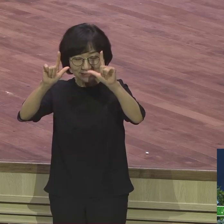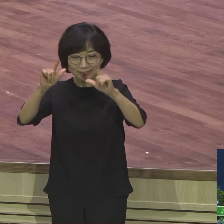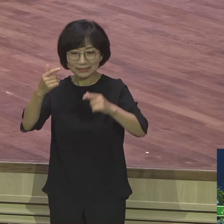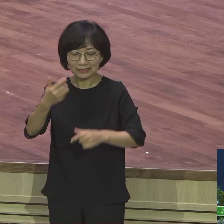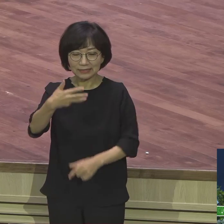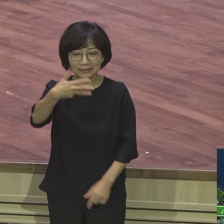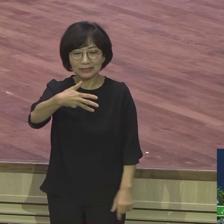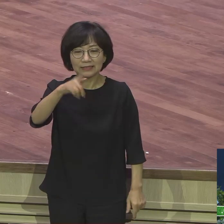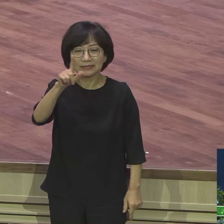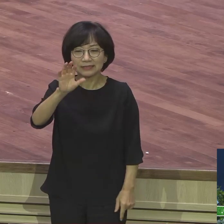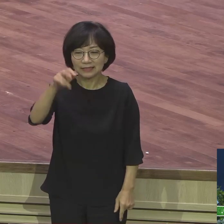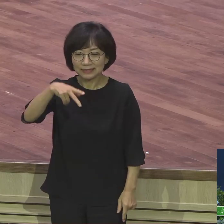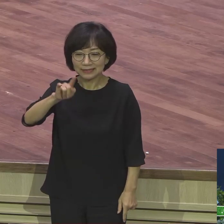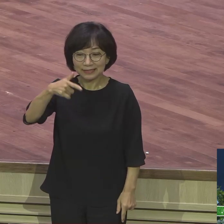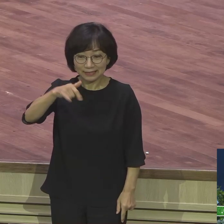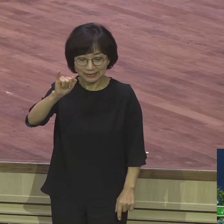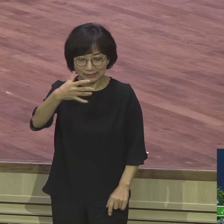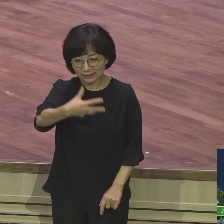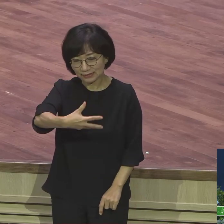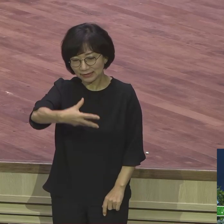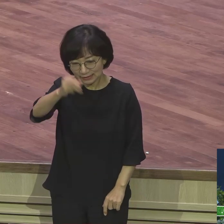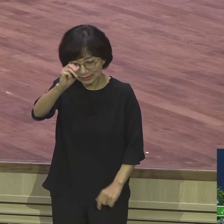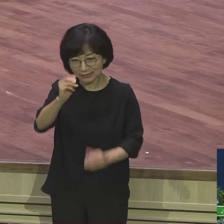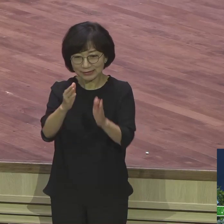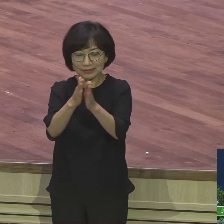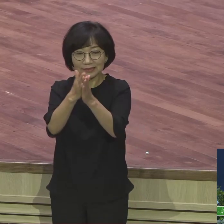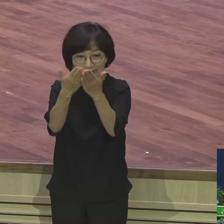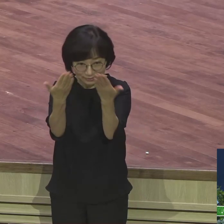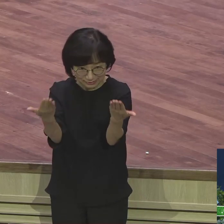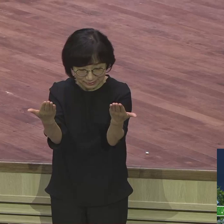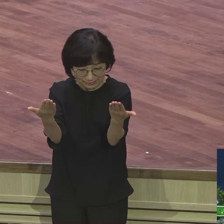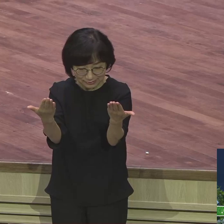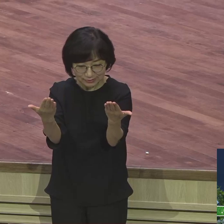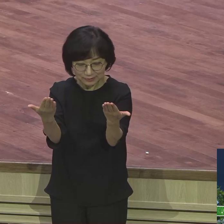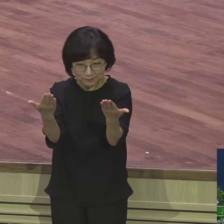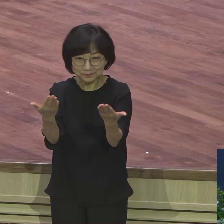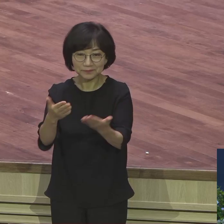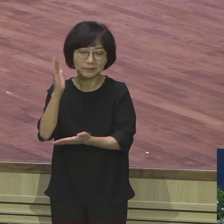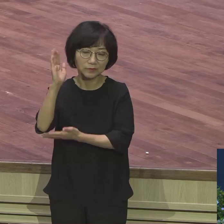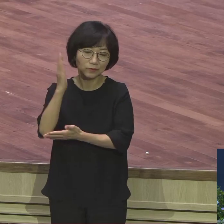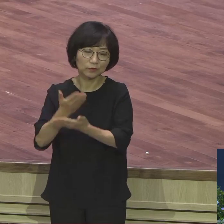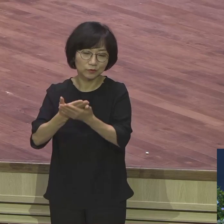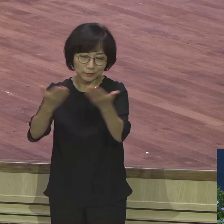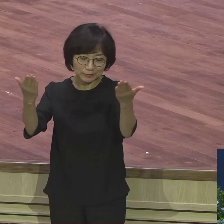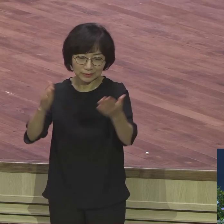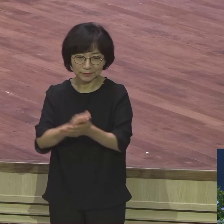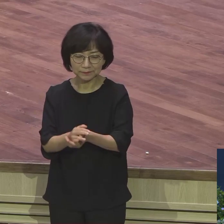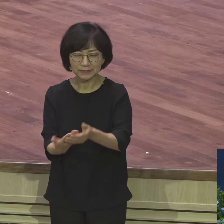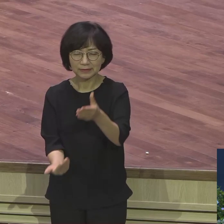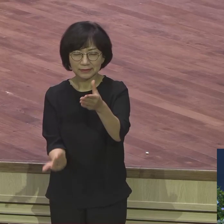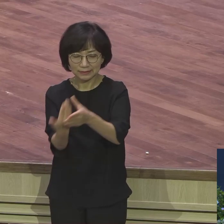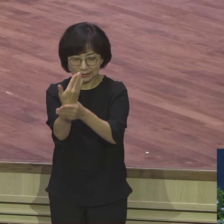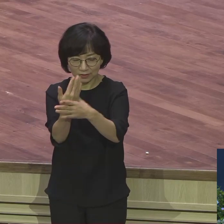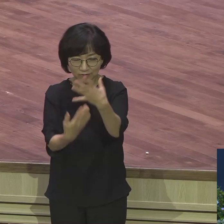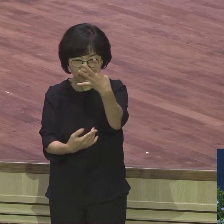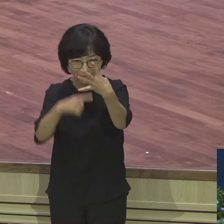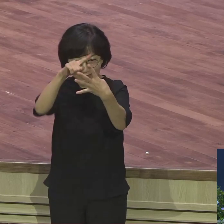말씀을 요즘 보고 있는데 창세기는 크게 네 사건이다 그래서 크게 네 사건, 창조, 타락,